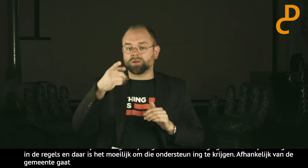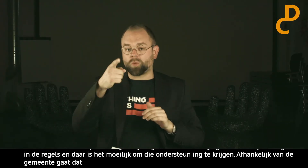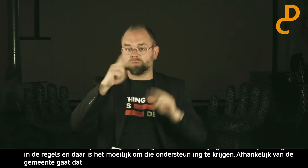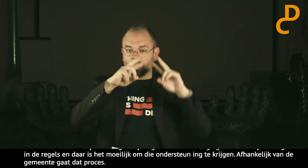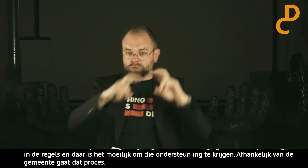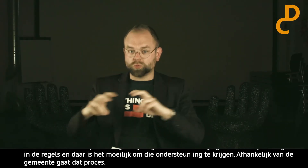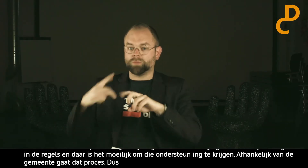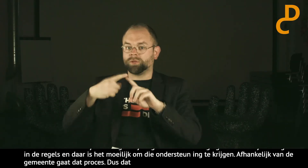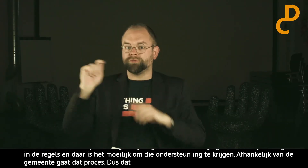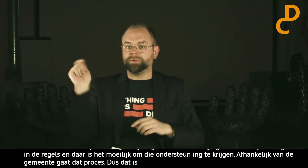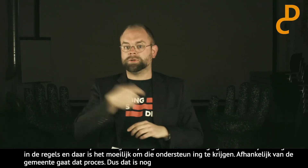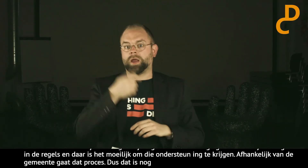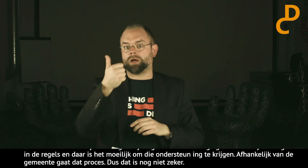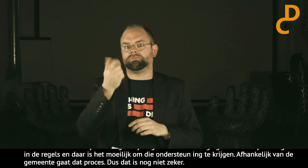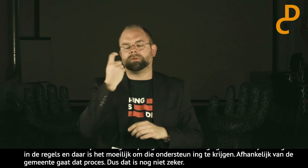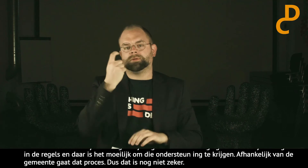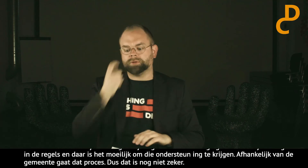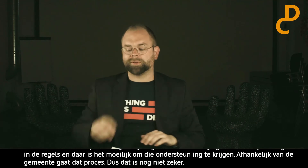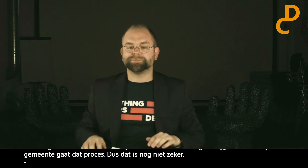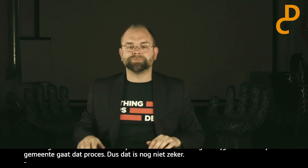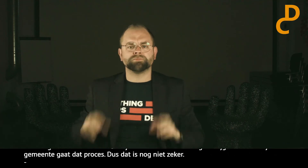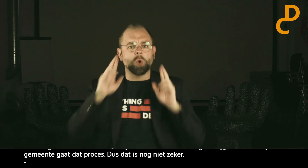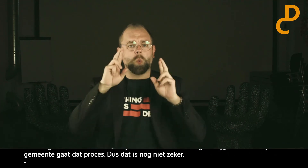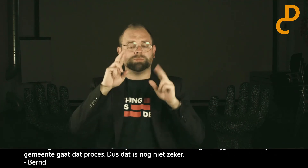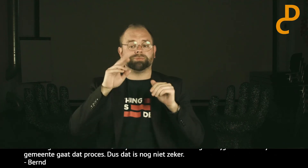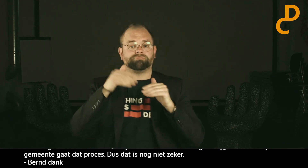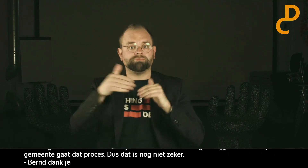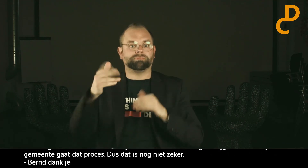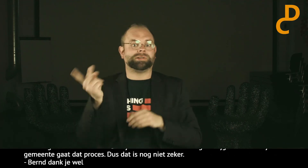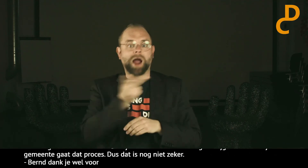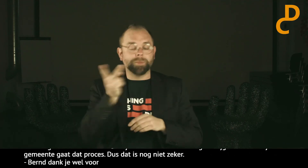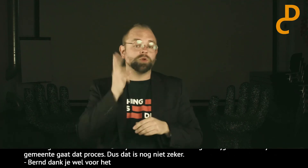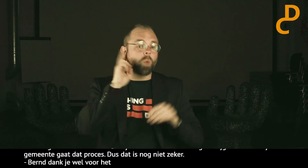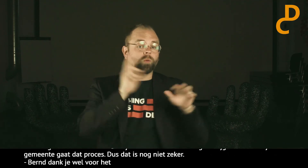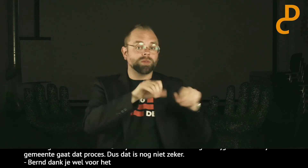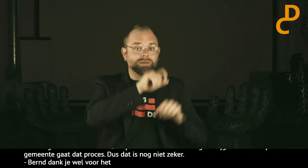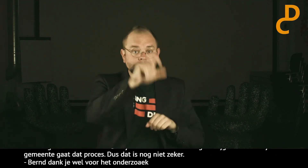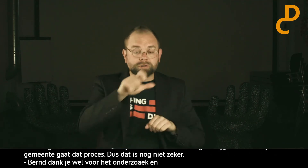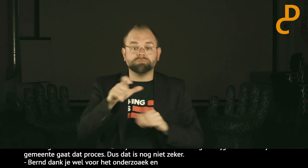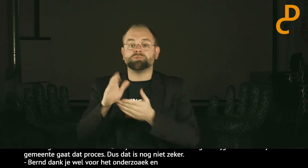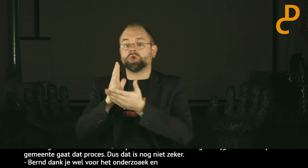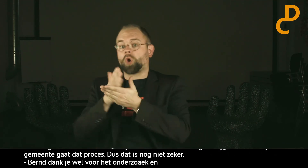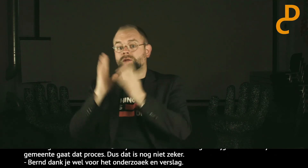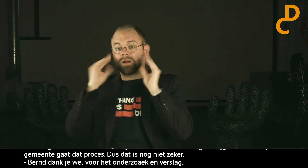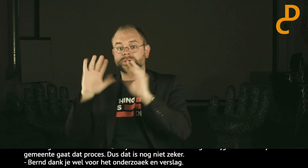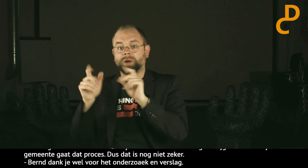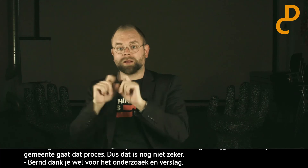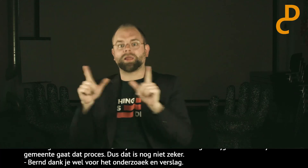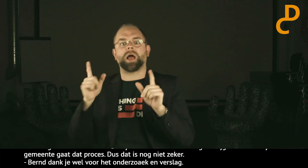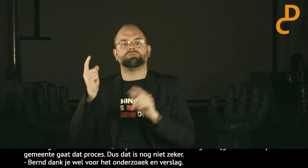Bernd, hartstikke bedankt voor dit onderzoek en voor dit verslag. Echt super interessant. En ik hoop dat voor beide, voor de horende ondernemers en ook voor de tolken